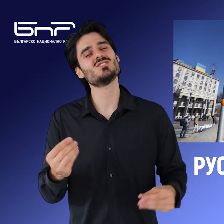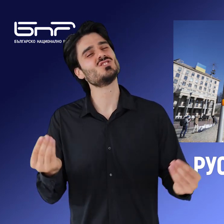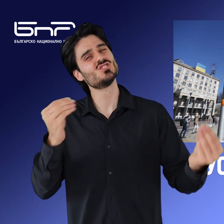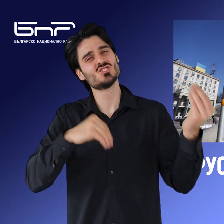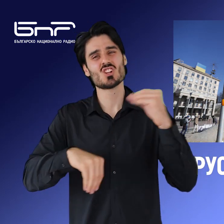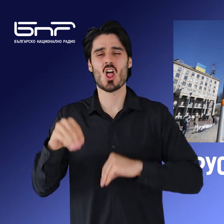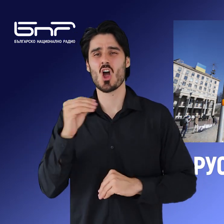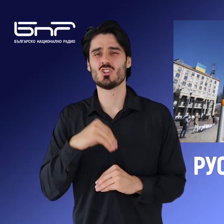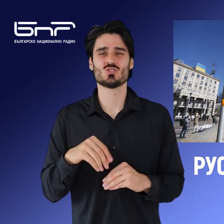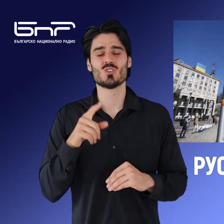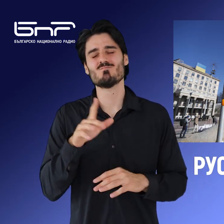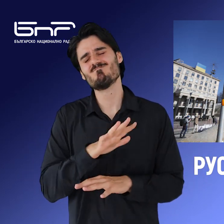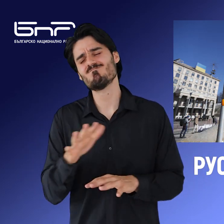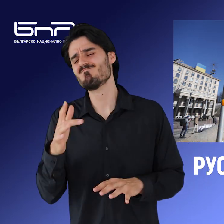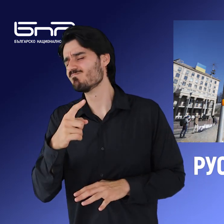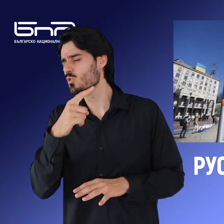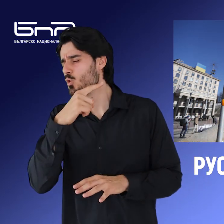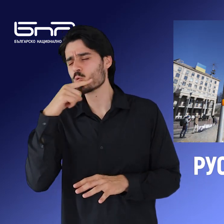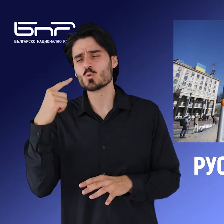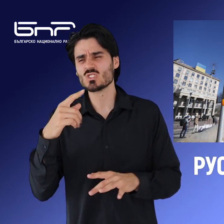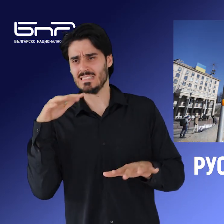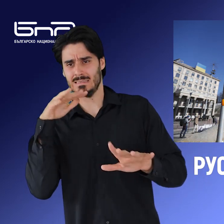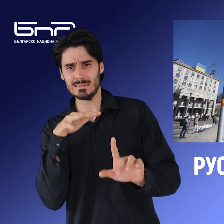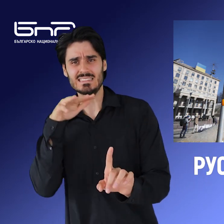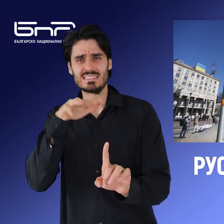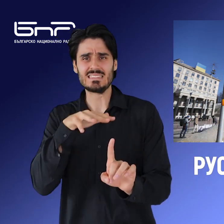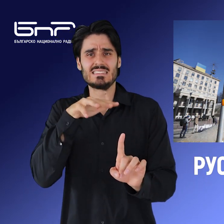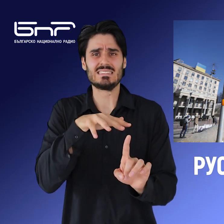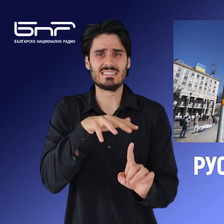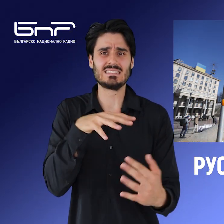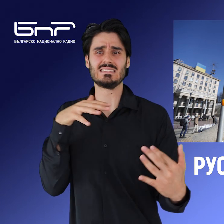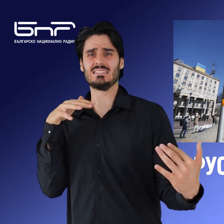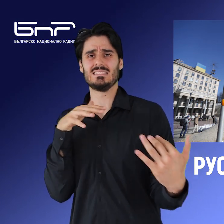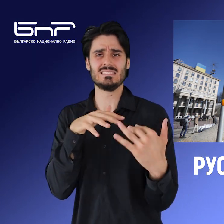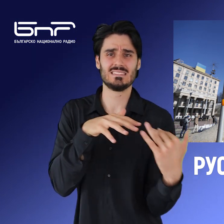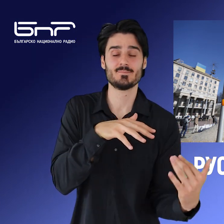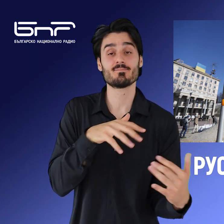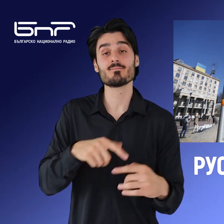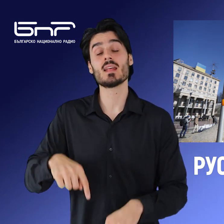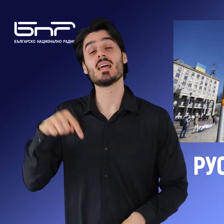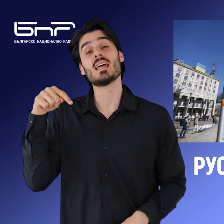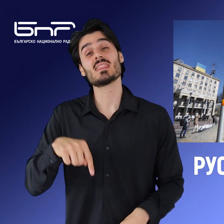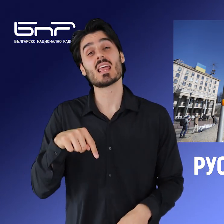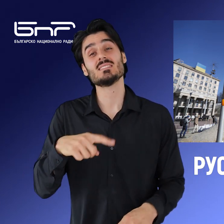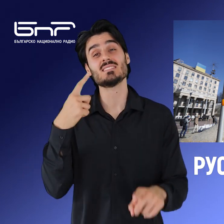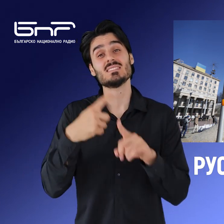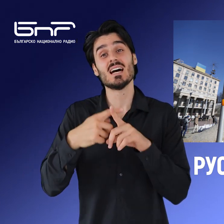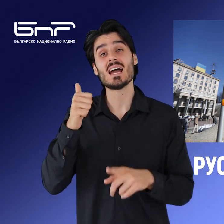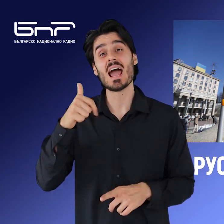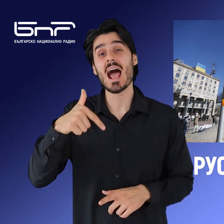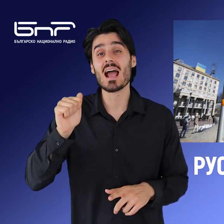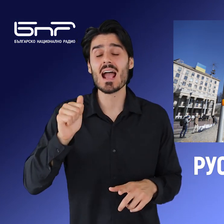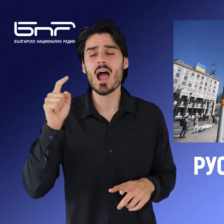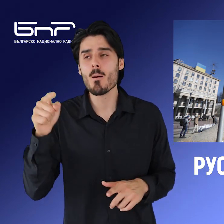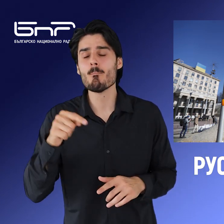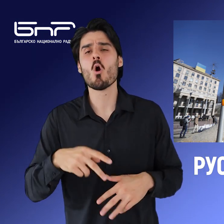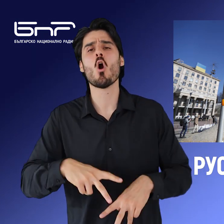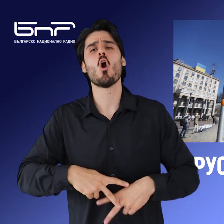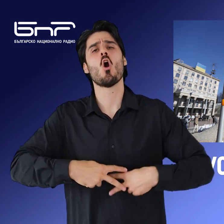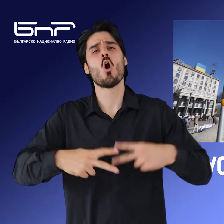От Киев съобщават за руско настъпление по няколко направления в Донбас. В Хага днес се открива Международно бюро за разследване във връзка с руската инвазия